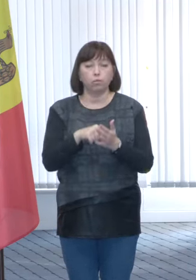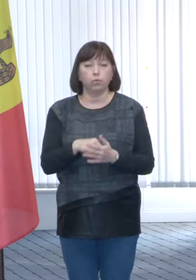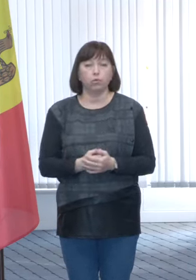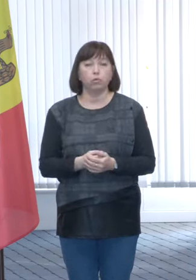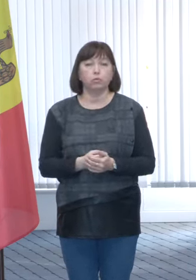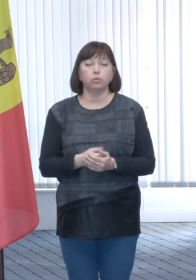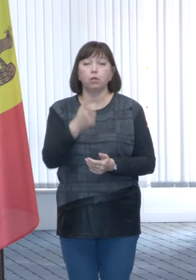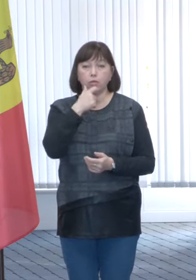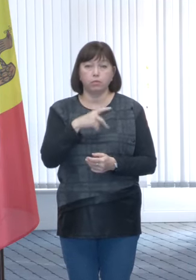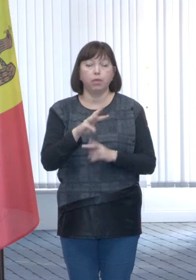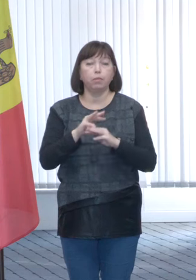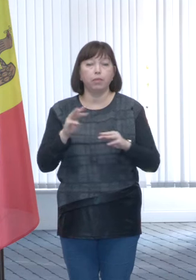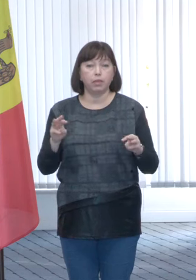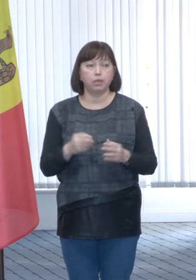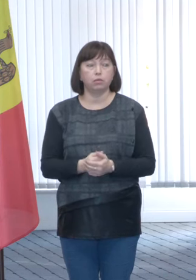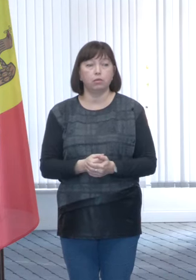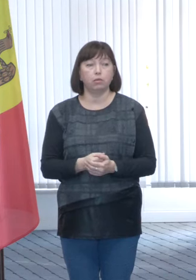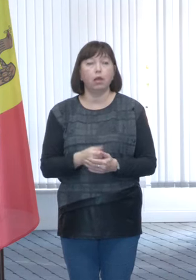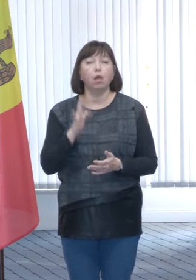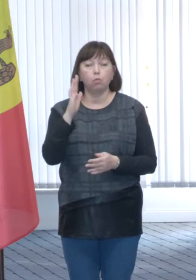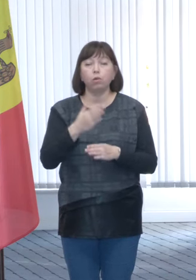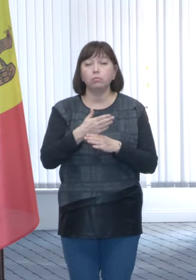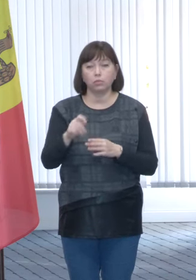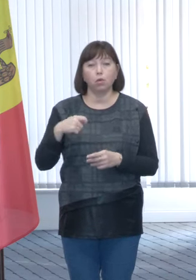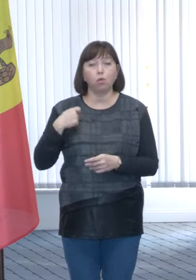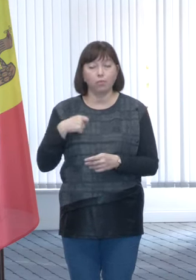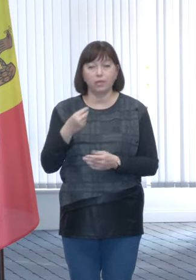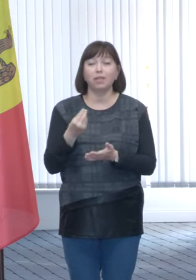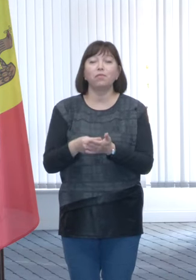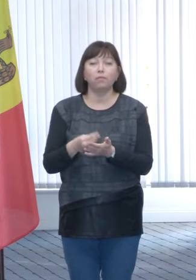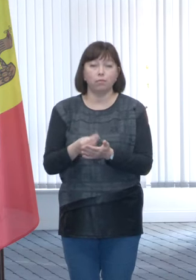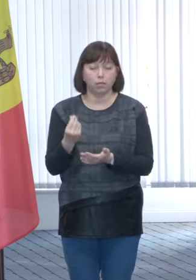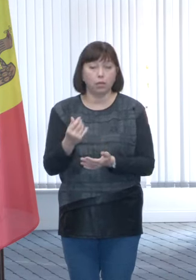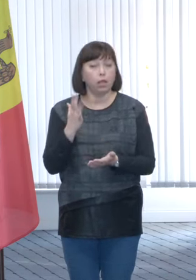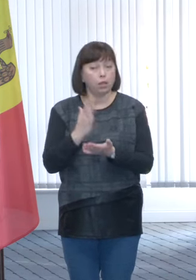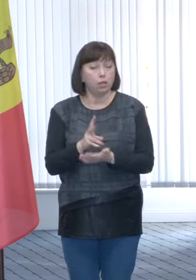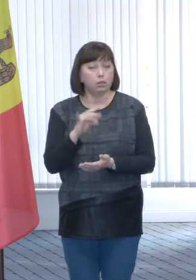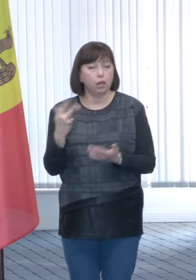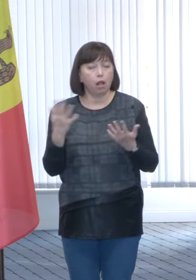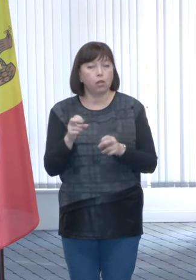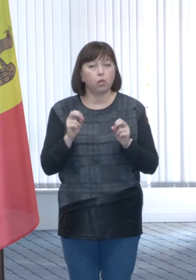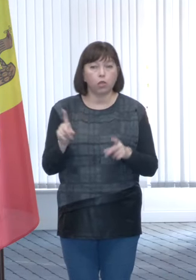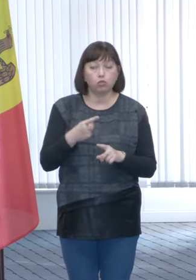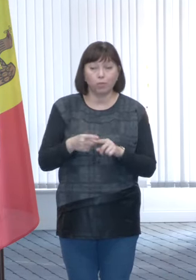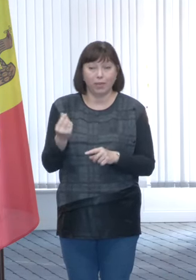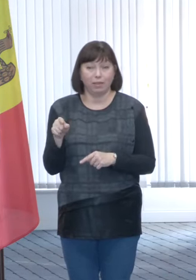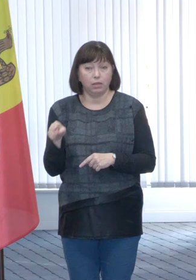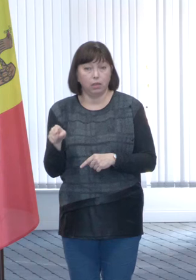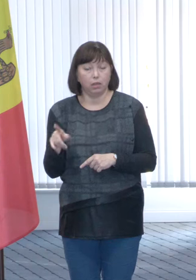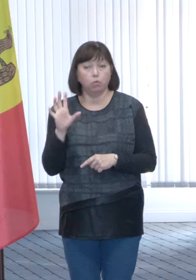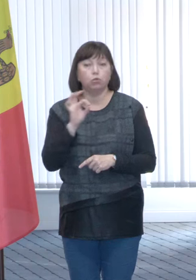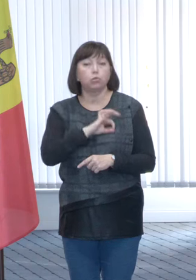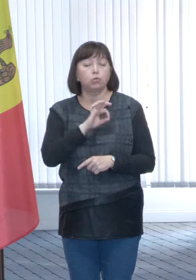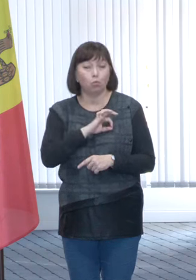domnule ministru la acordarea compensațiilor sub formă monetară. Există cumva riscul ca banii respectivi să fie